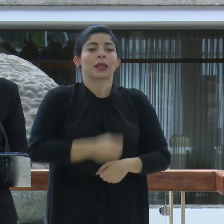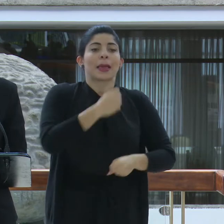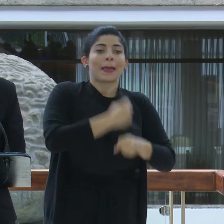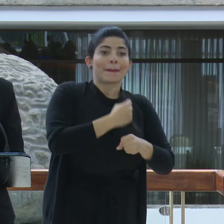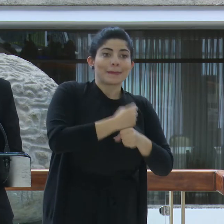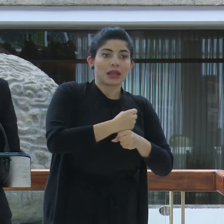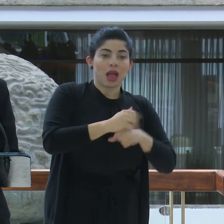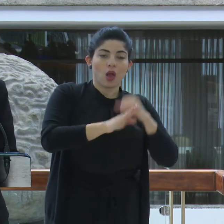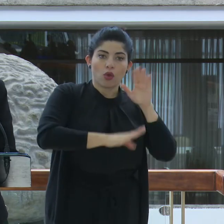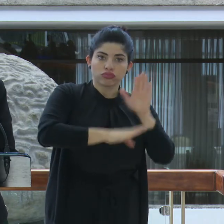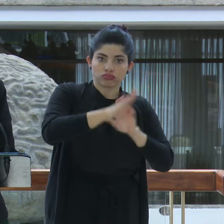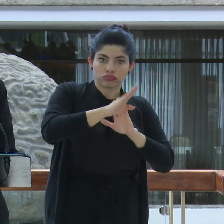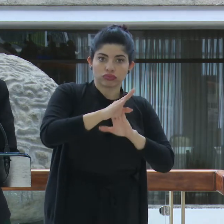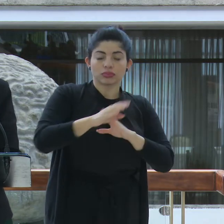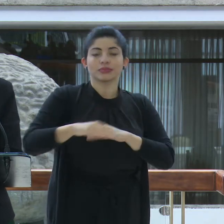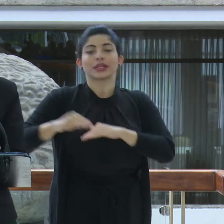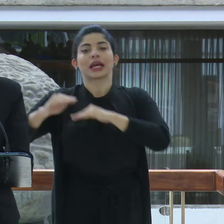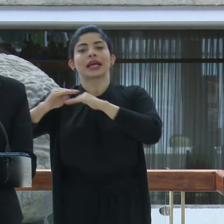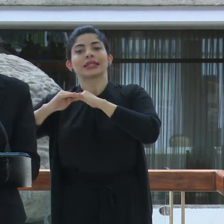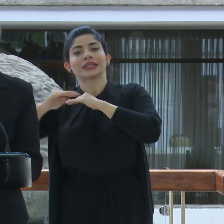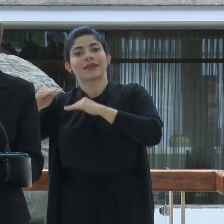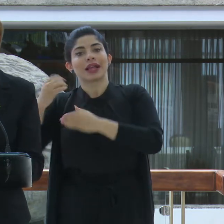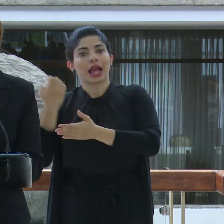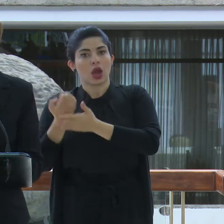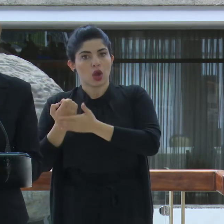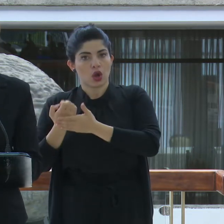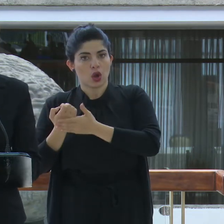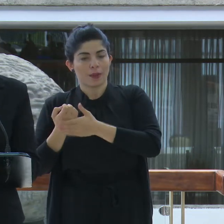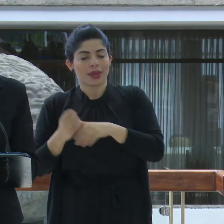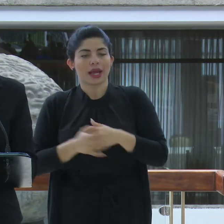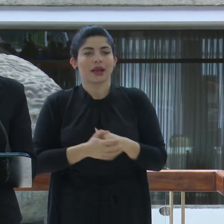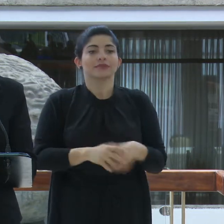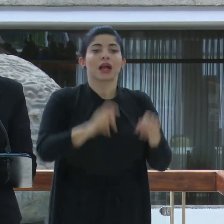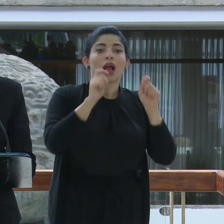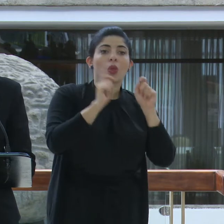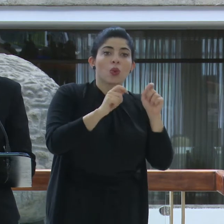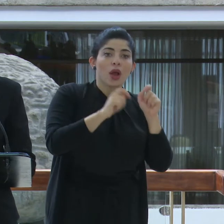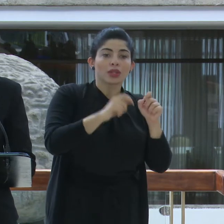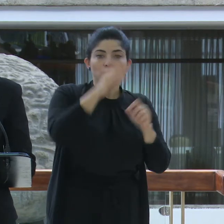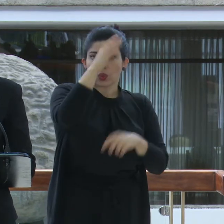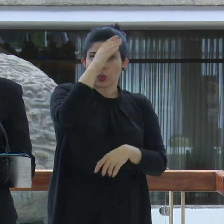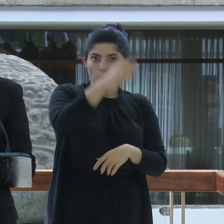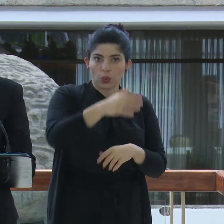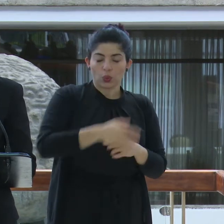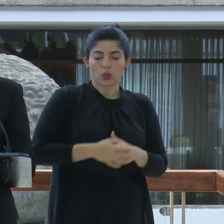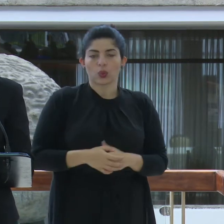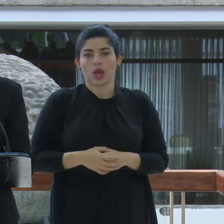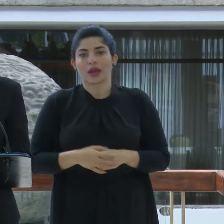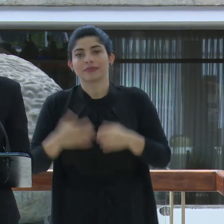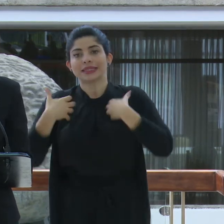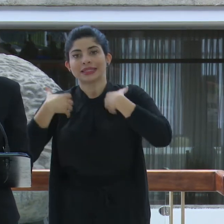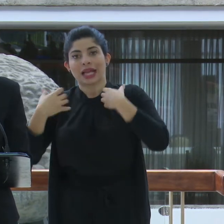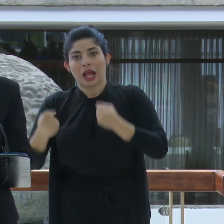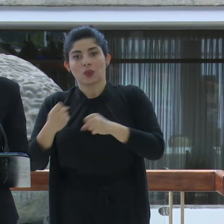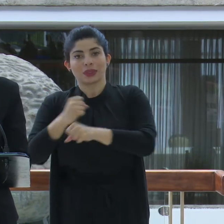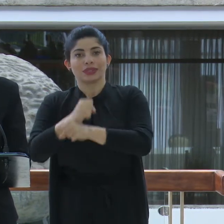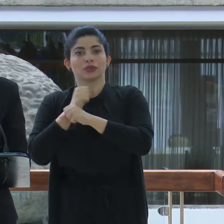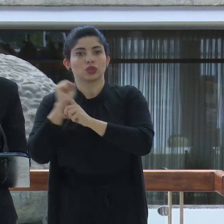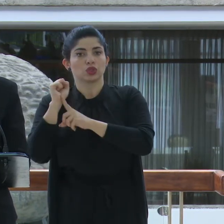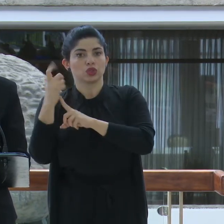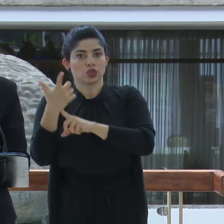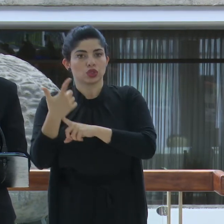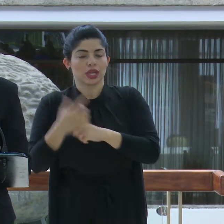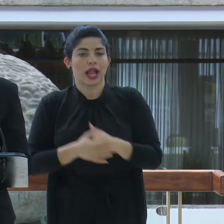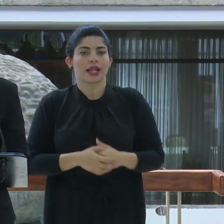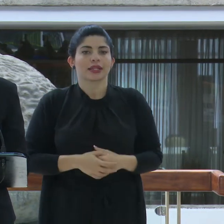crecimiento, estabilidad económica, educación y cultura, salud y seguridad social,